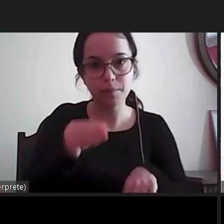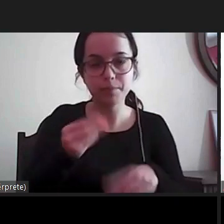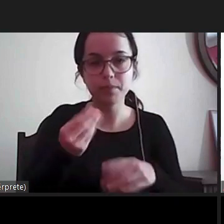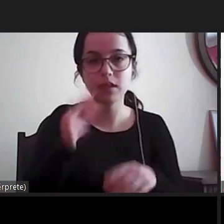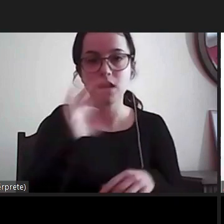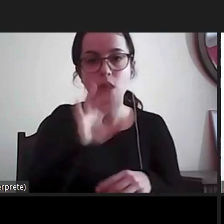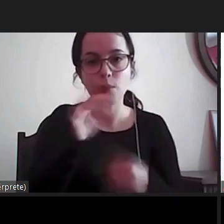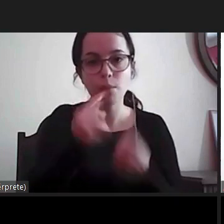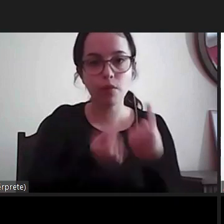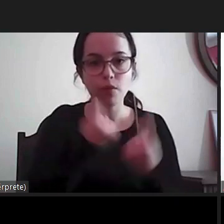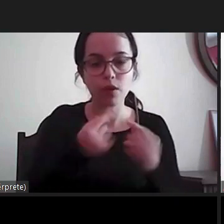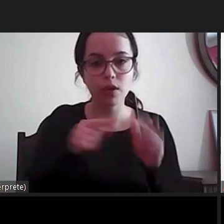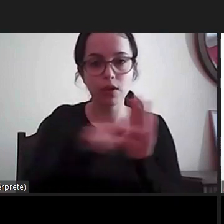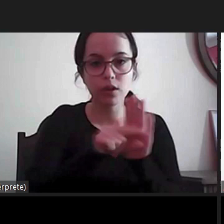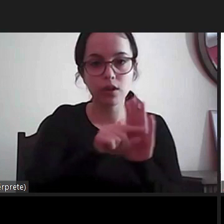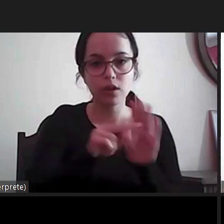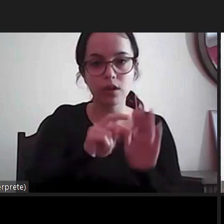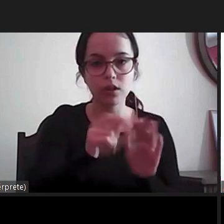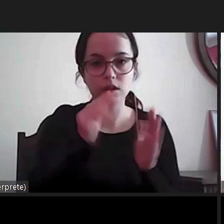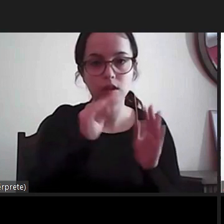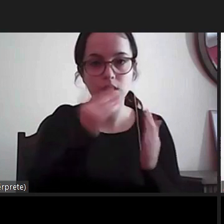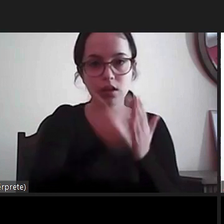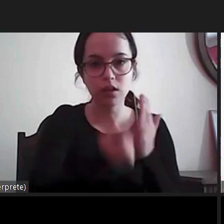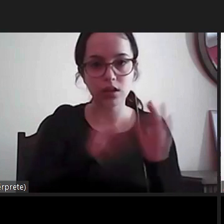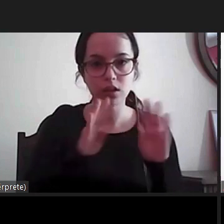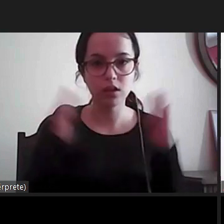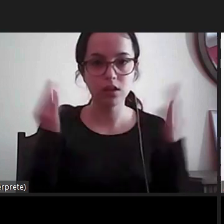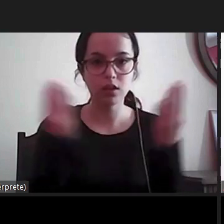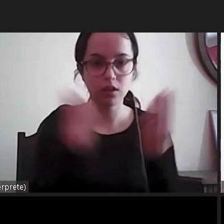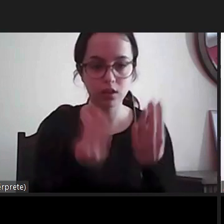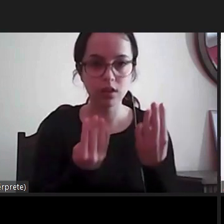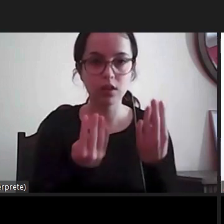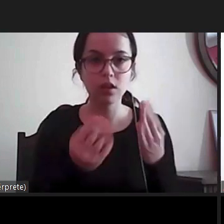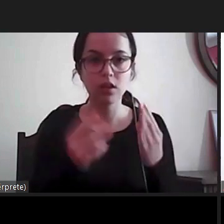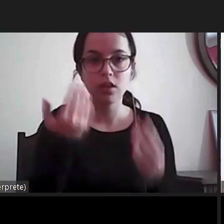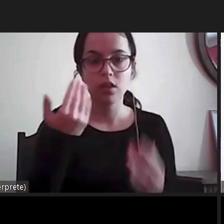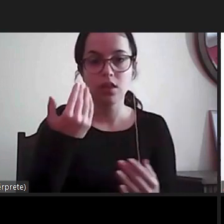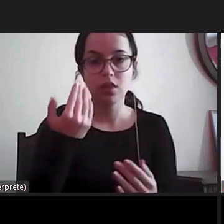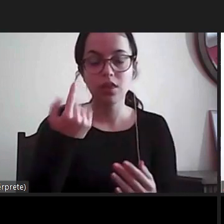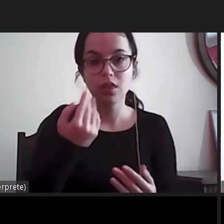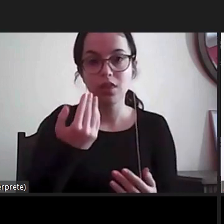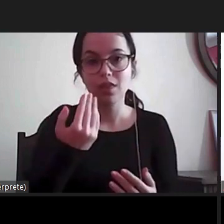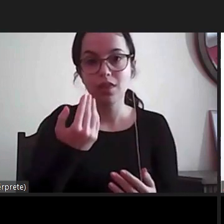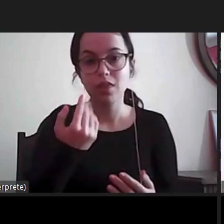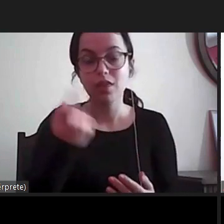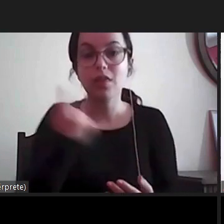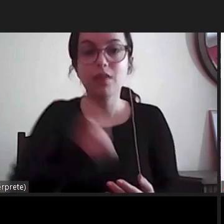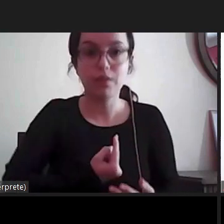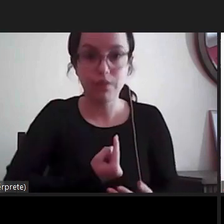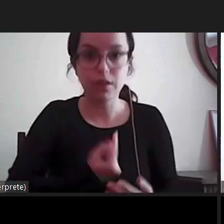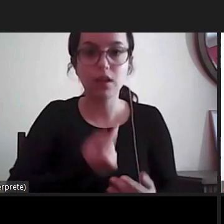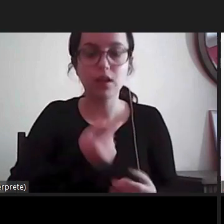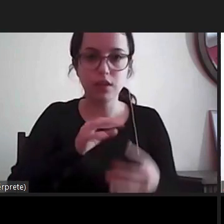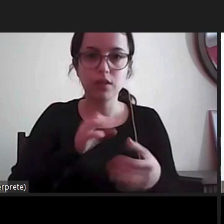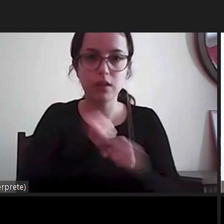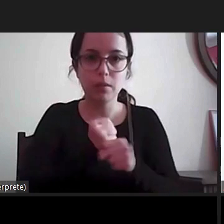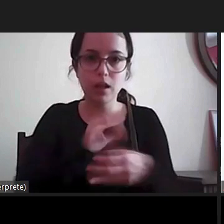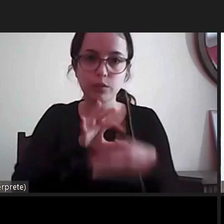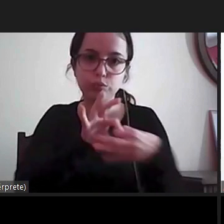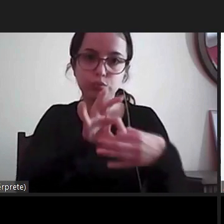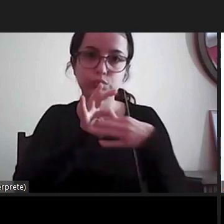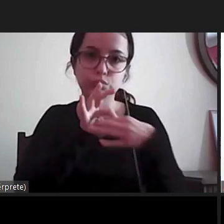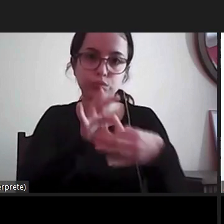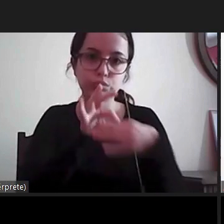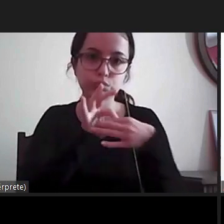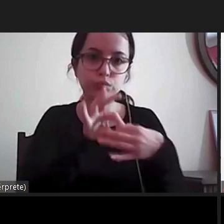referi no 23 número 4 da constituição temos logo este dever da administração de colaborar com o provedor de justiça e